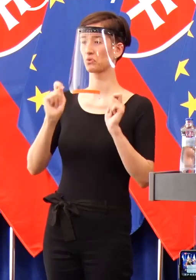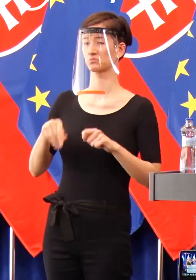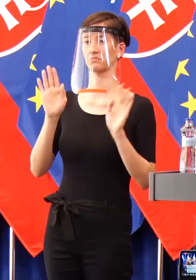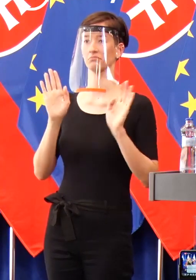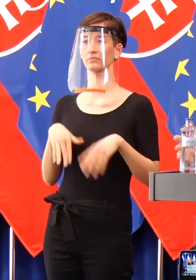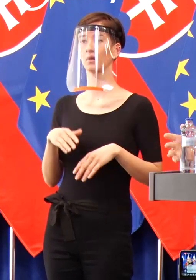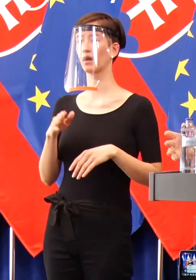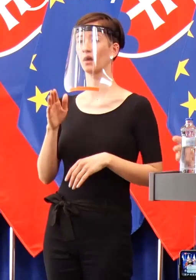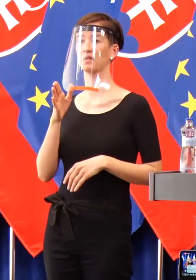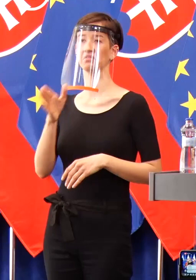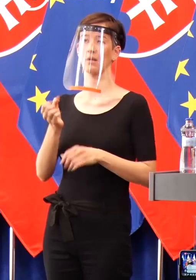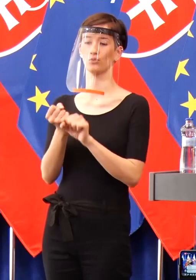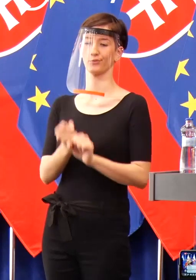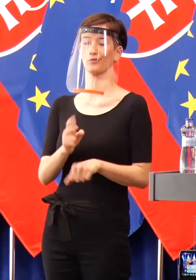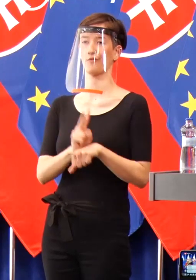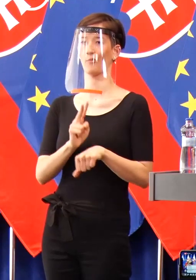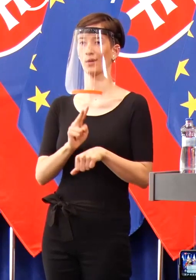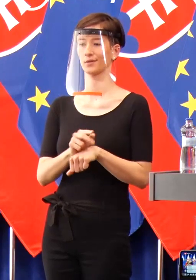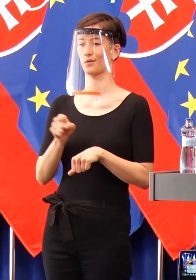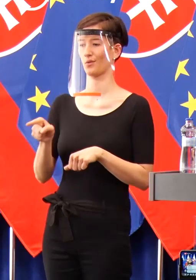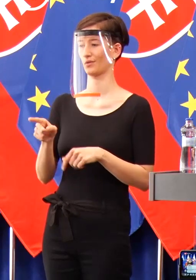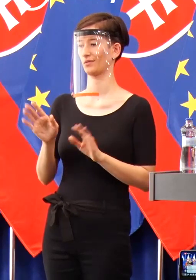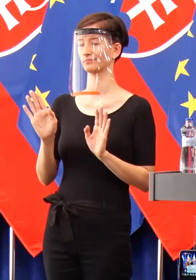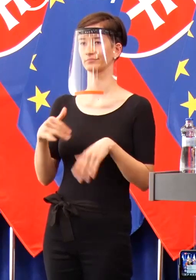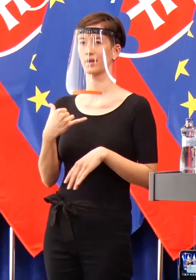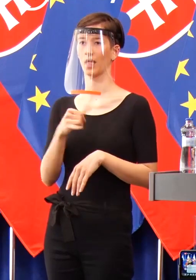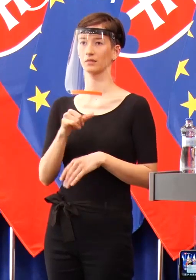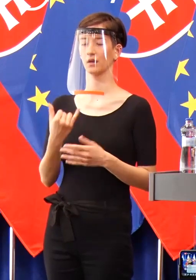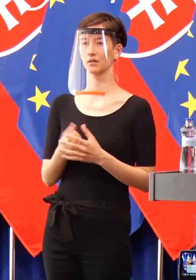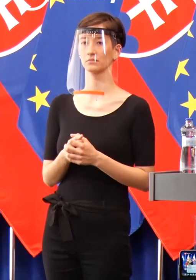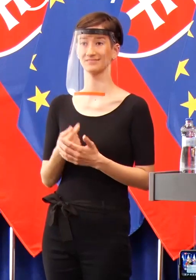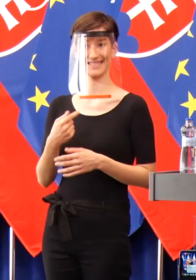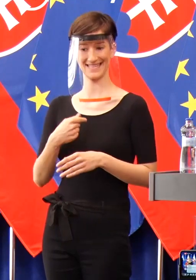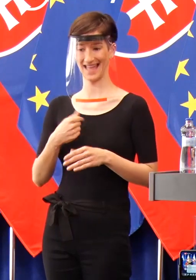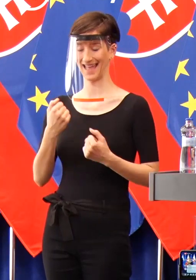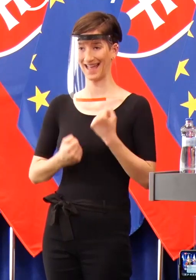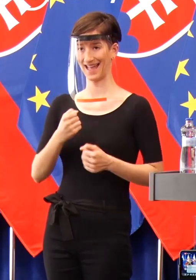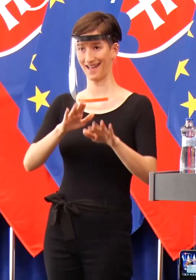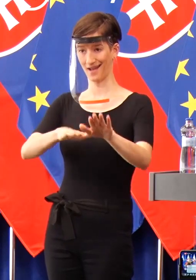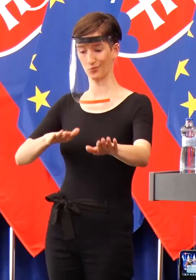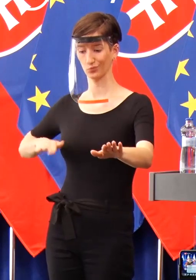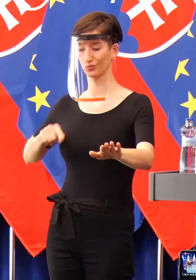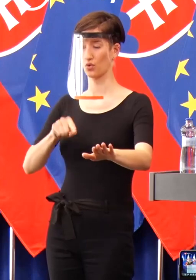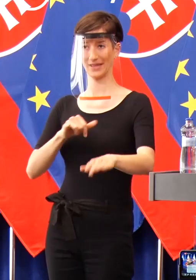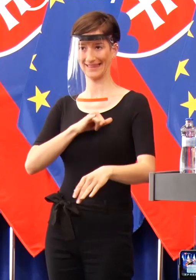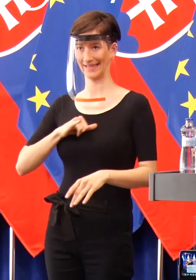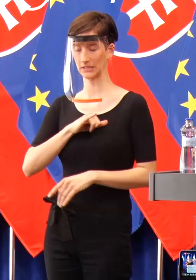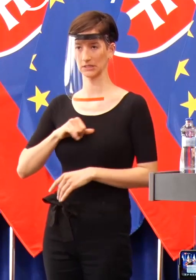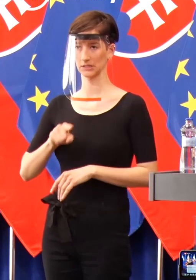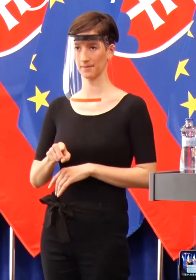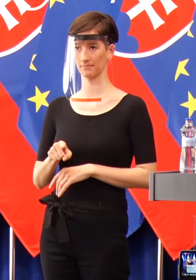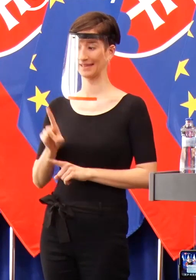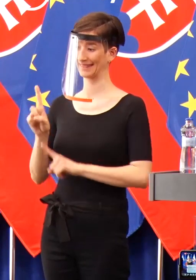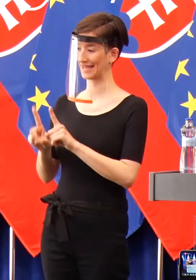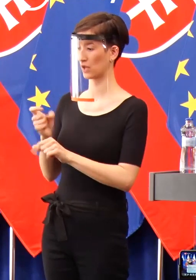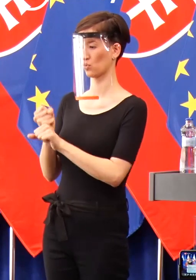povedia, že však to sú tí amatéri, čo tu dlhé kolóni robili. Ja som tie kolóni nechcel. Nikto, kto hlasoval za to uznesenie tie kolóni, nechcel. Jednoducho,